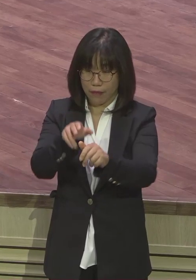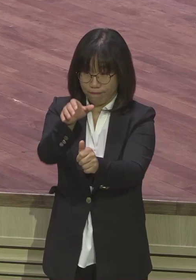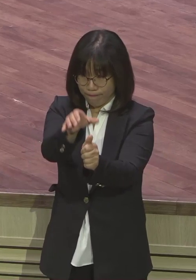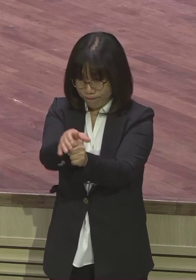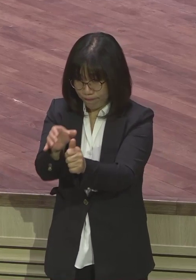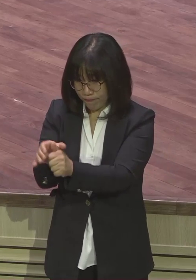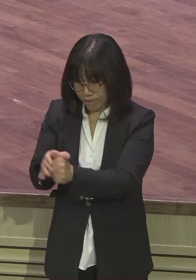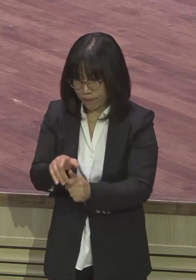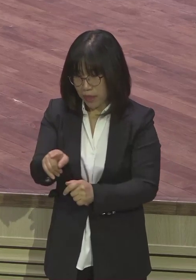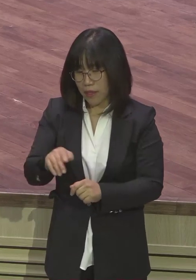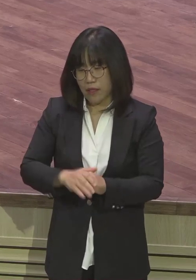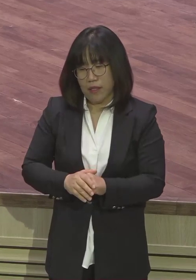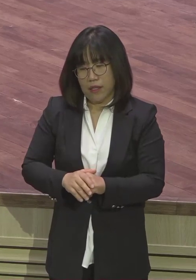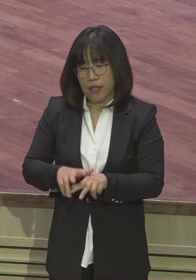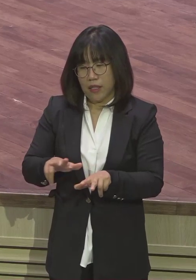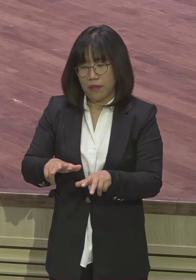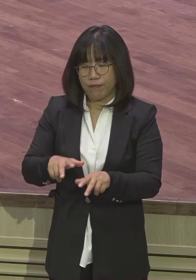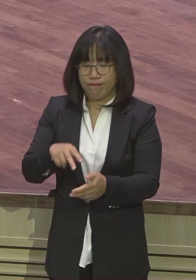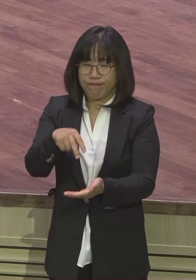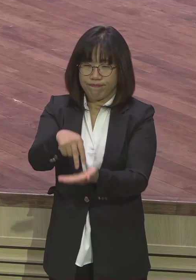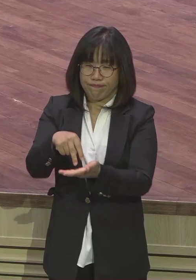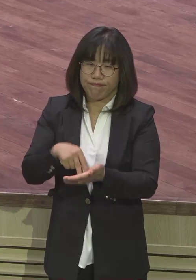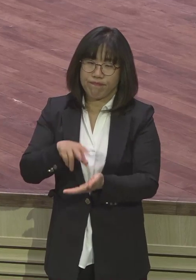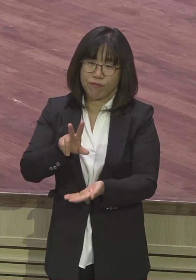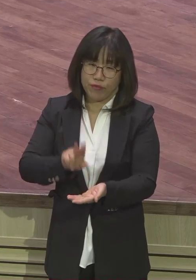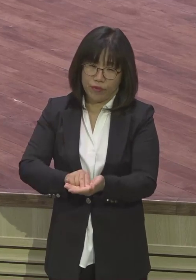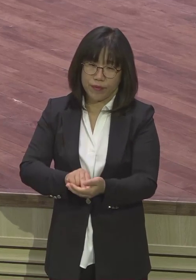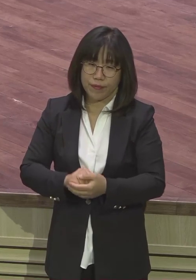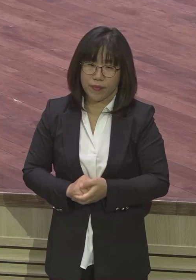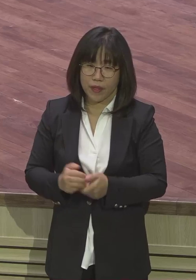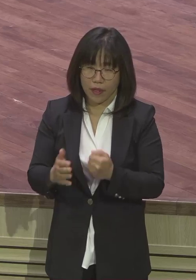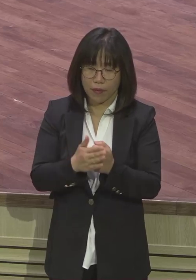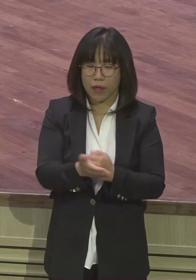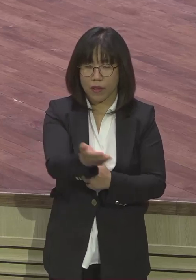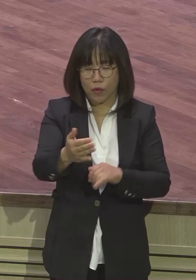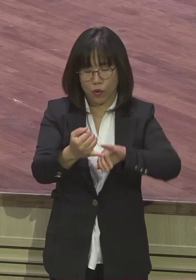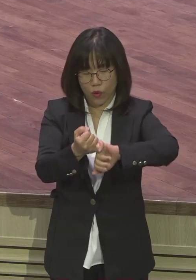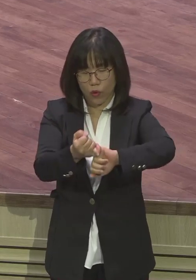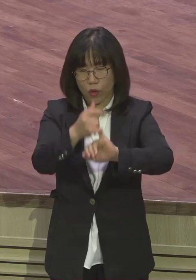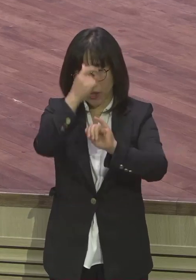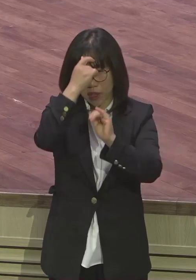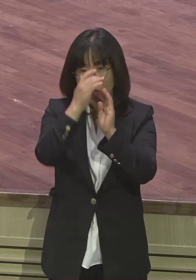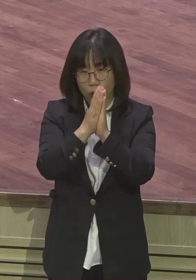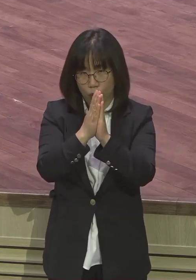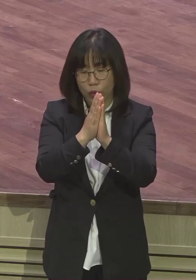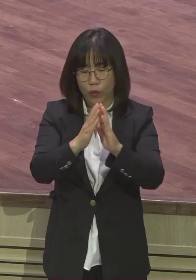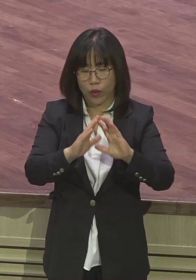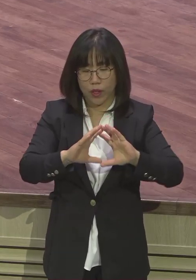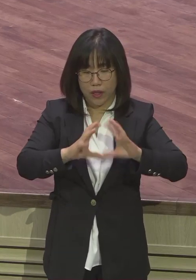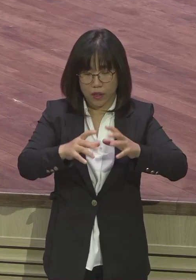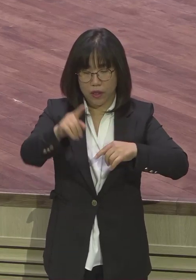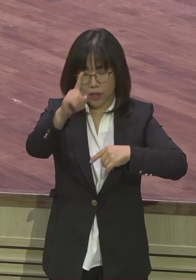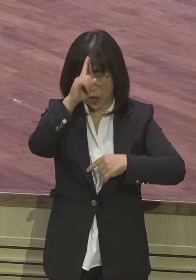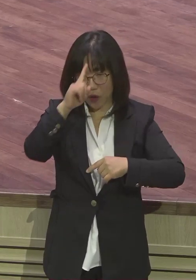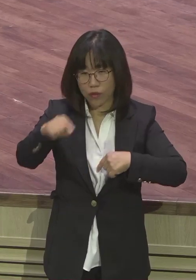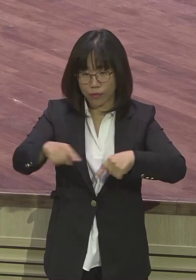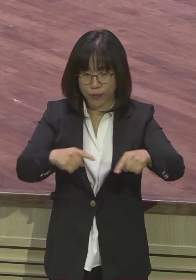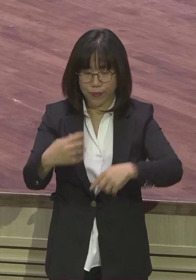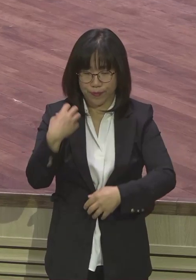나라를 위해서 여러분 기도밖에 없습니다. 기도. 아멘. 기도밖에 없어요. 기도. 이건 내가